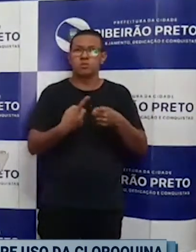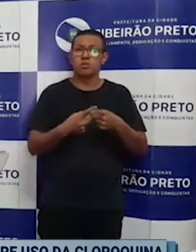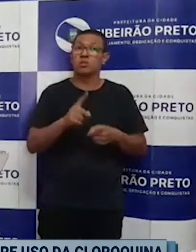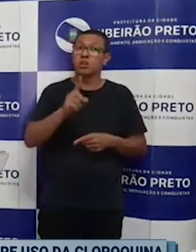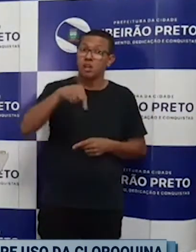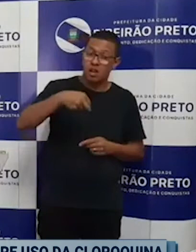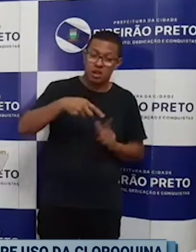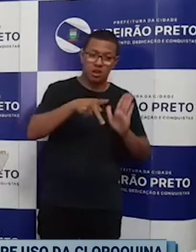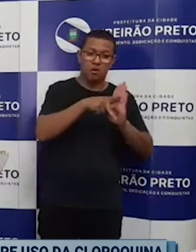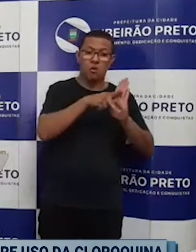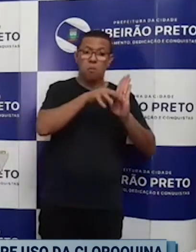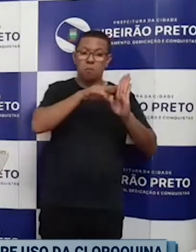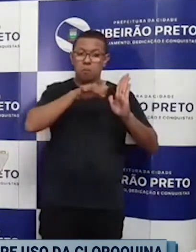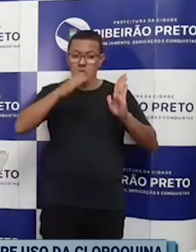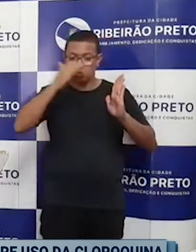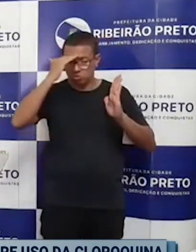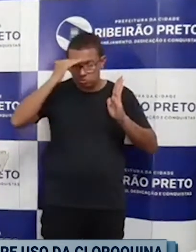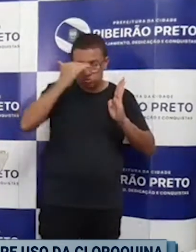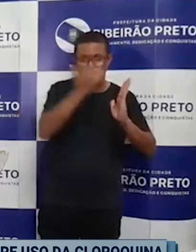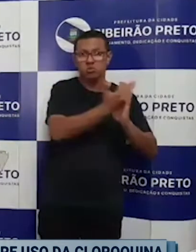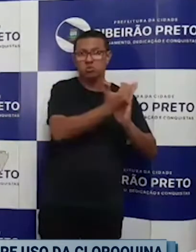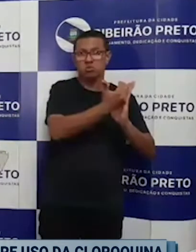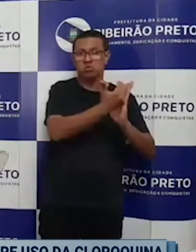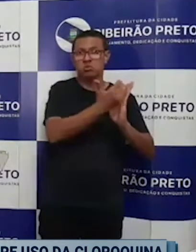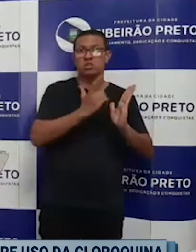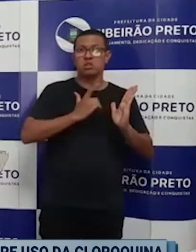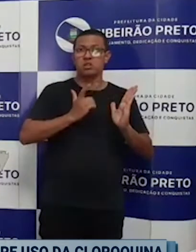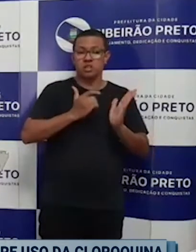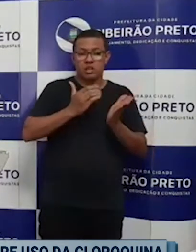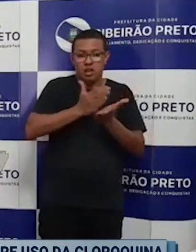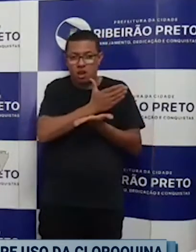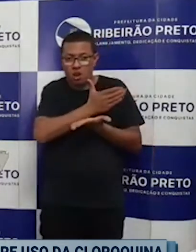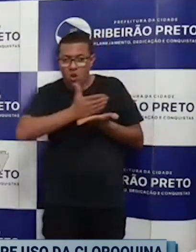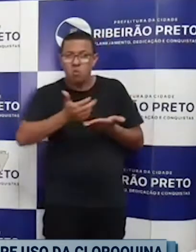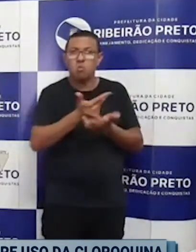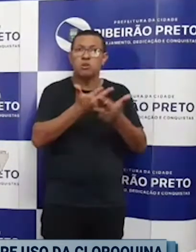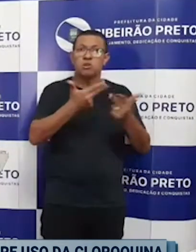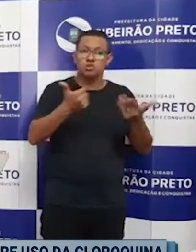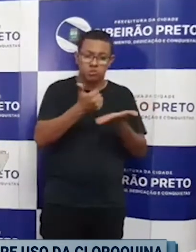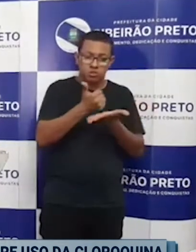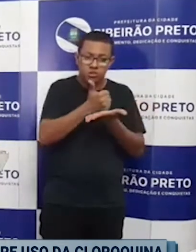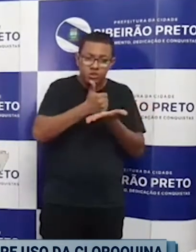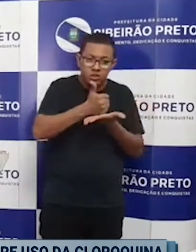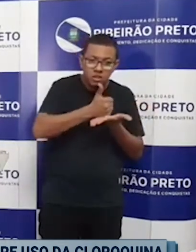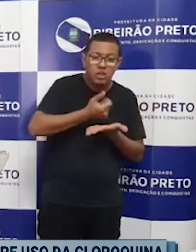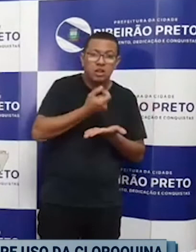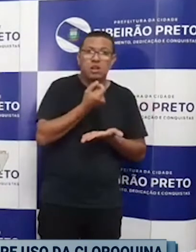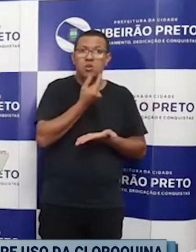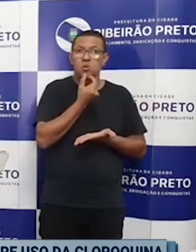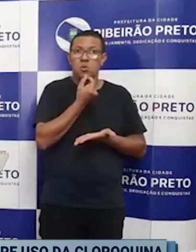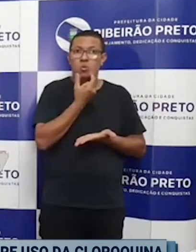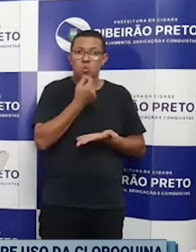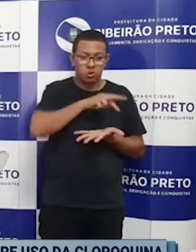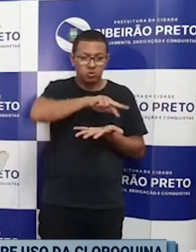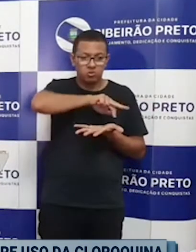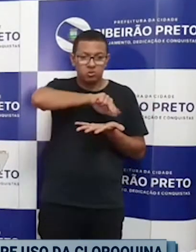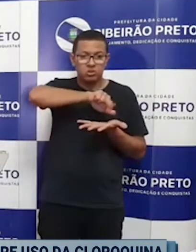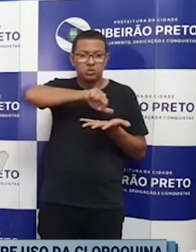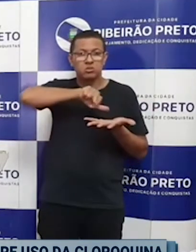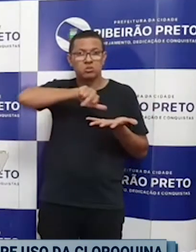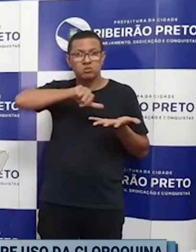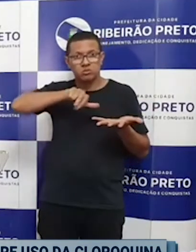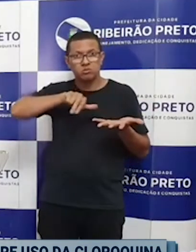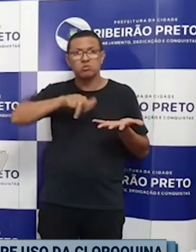medicinais como hidroxicloroquina, cloroquina, azitromicina, ivermectina